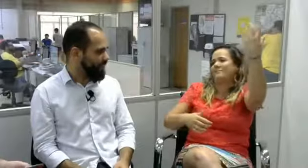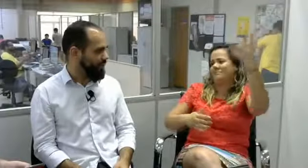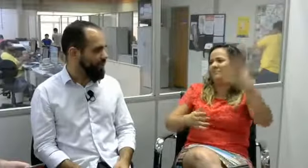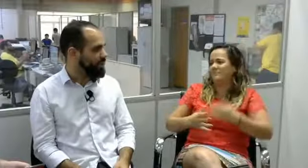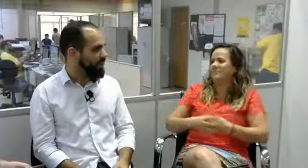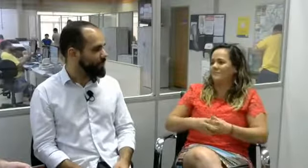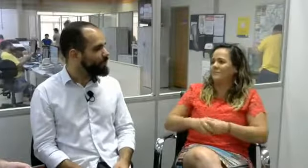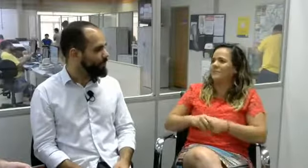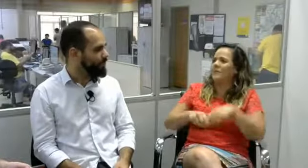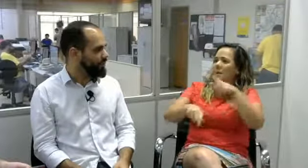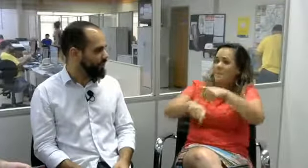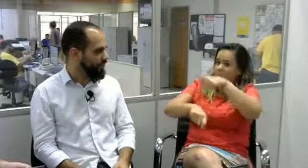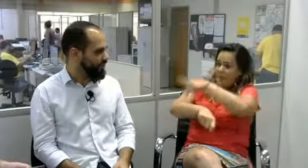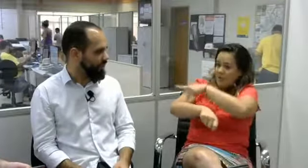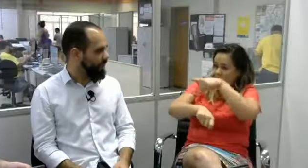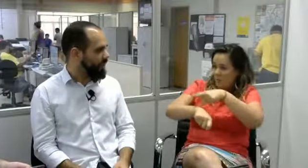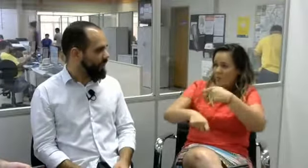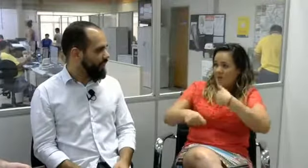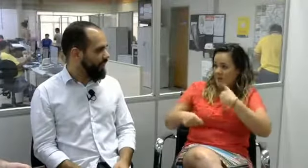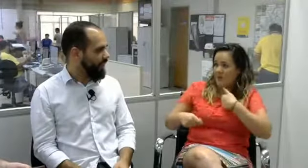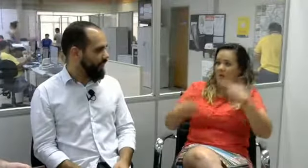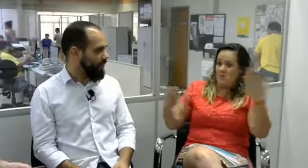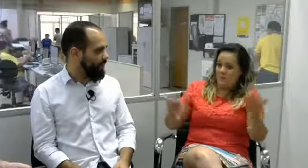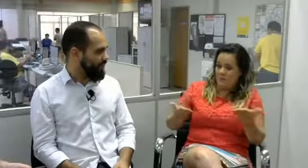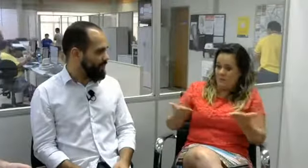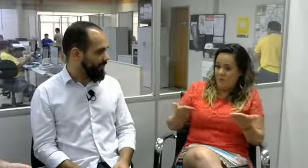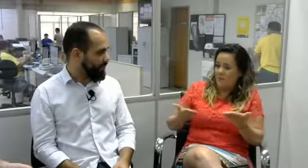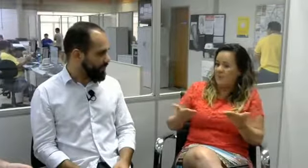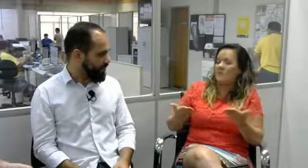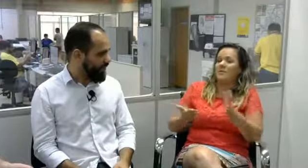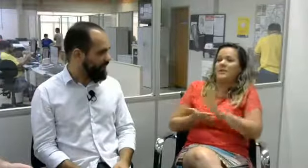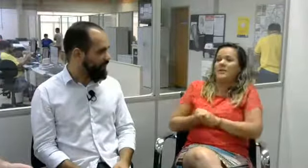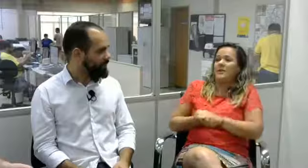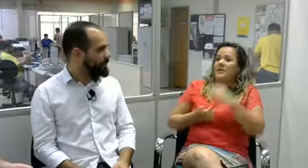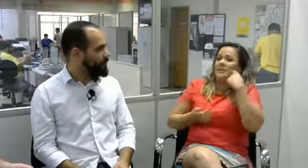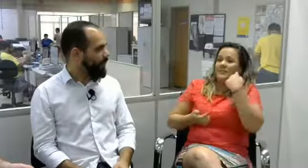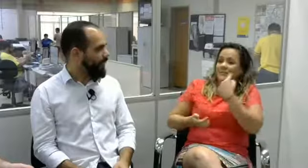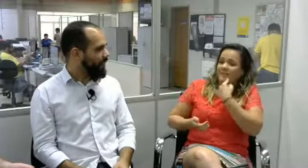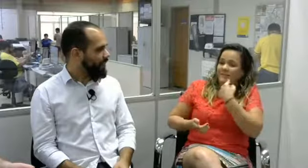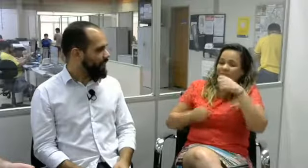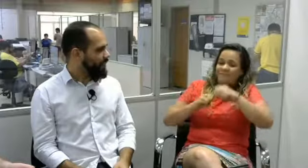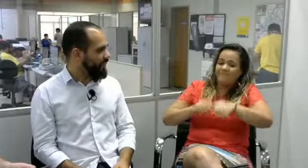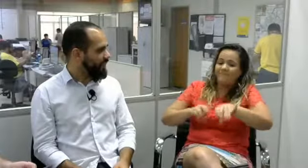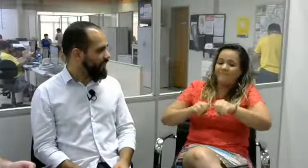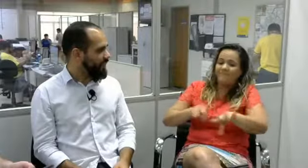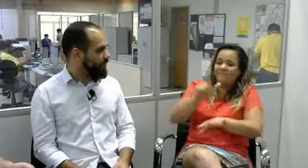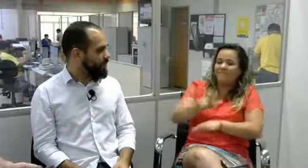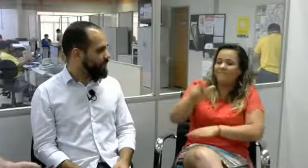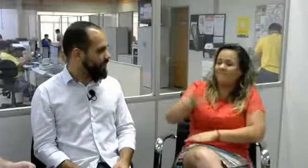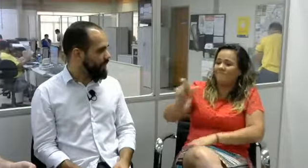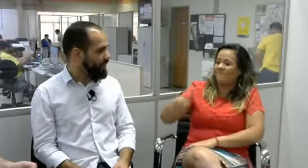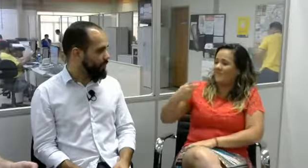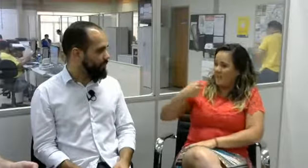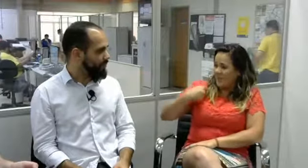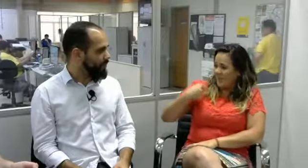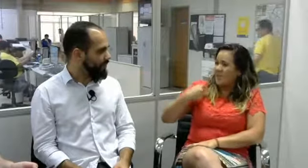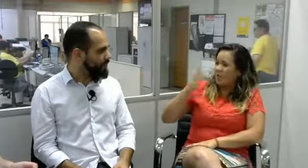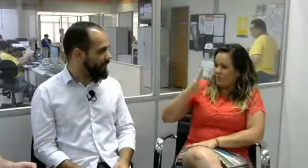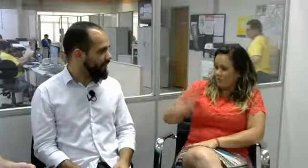achei que isso era muito importante. Cursei pedagogia e hoje o meu objetivo é ensinar